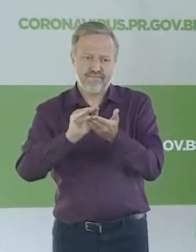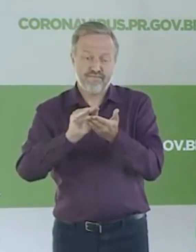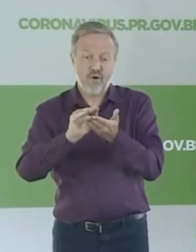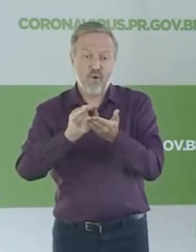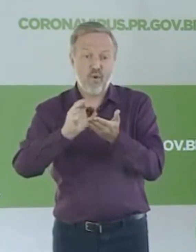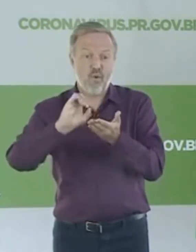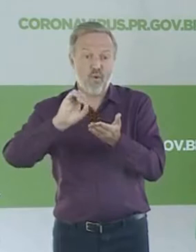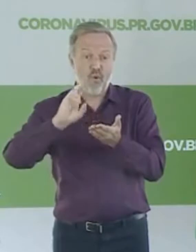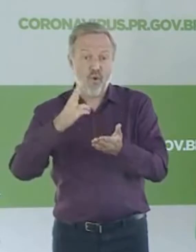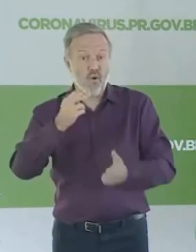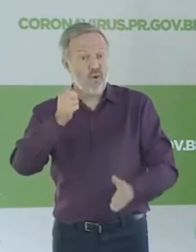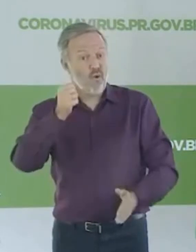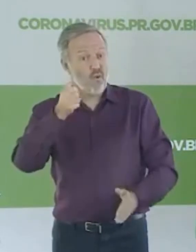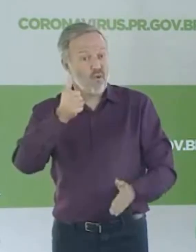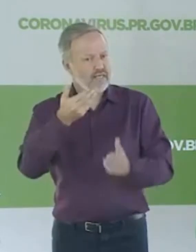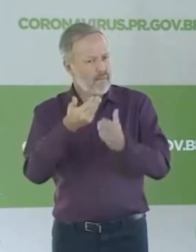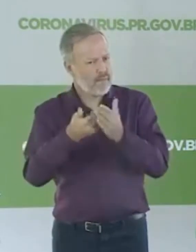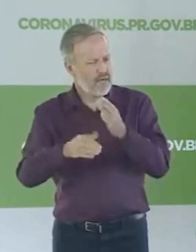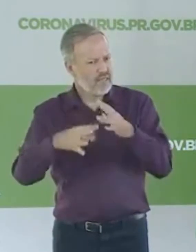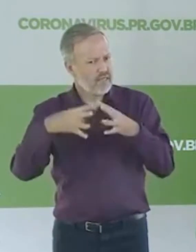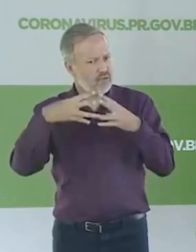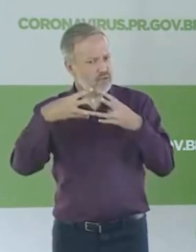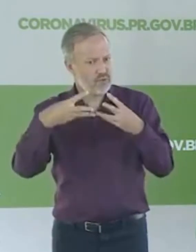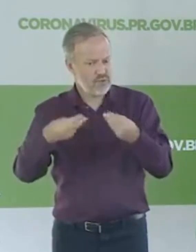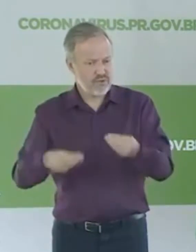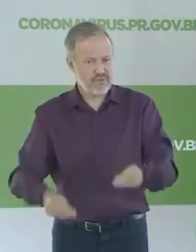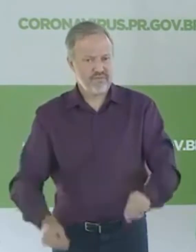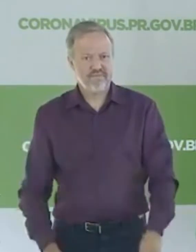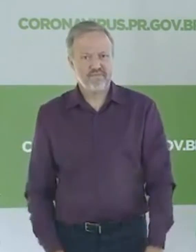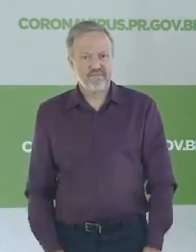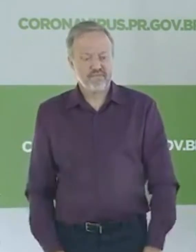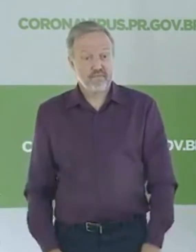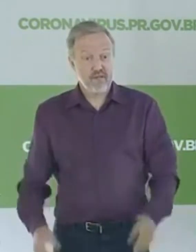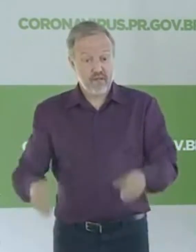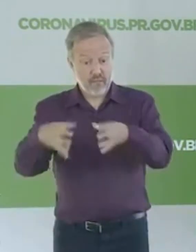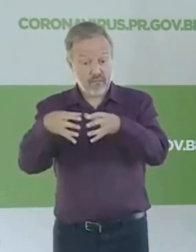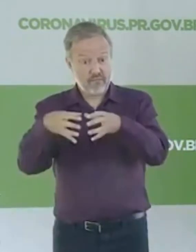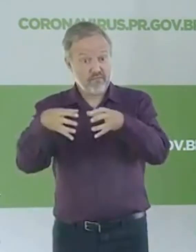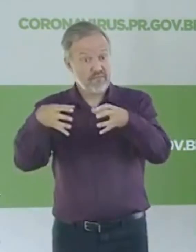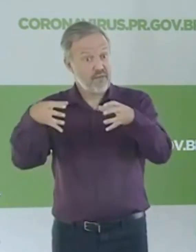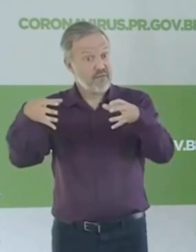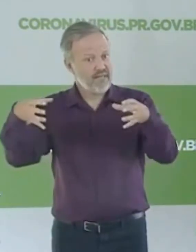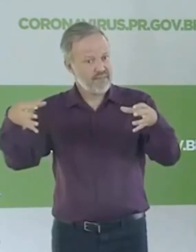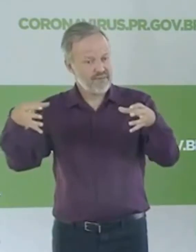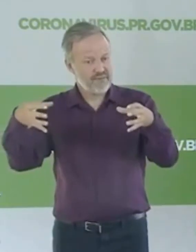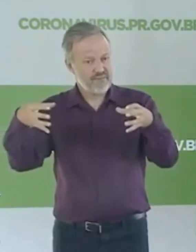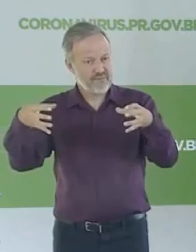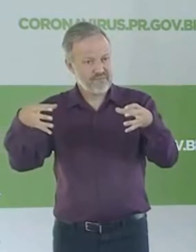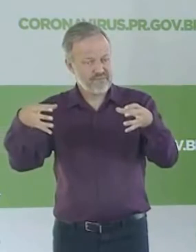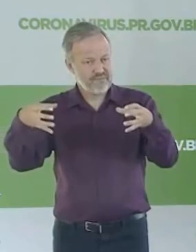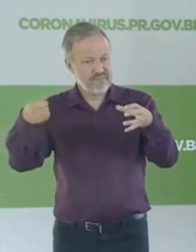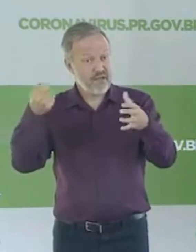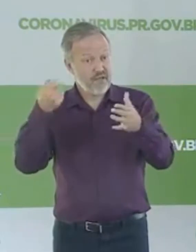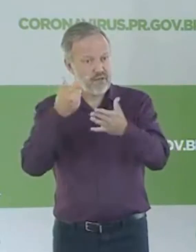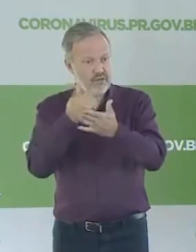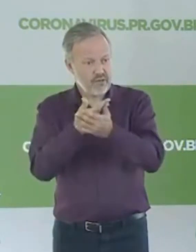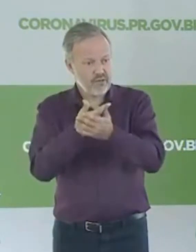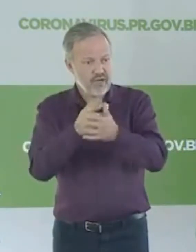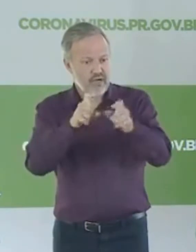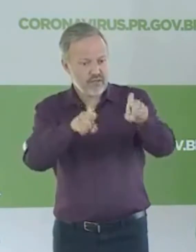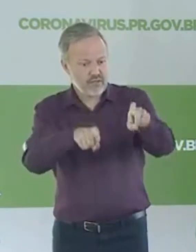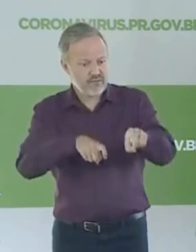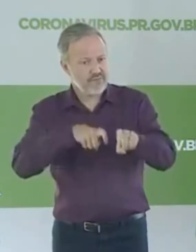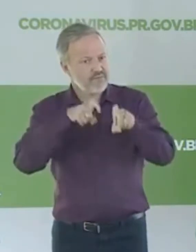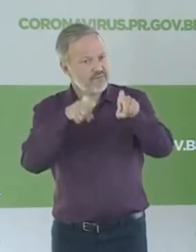totalidade de renda. Então, estamos aqui ampliando, a partir de hoje, ampliando a compra da agricultura